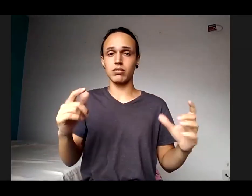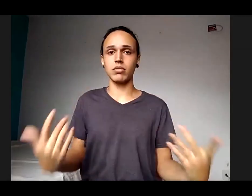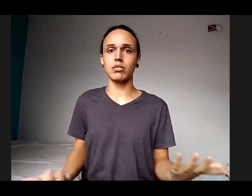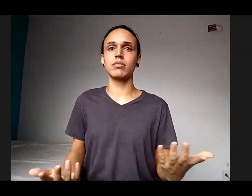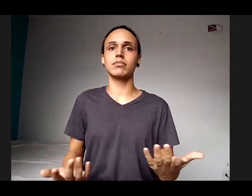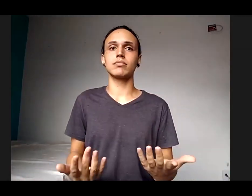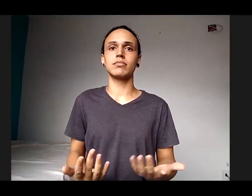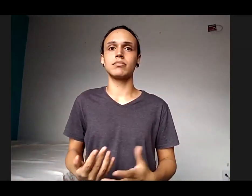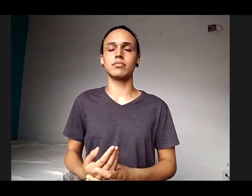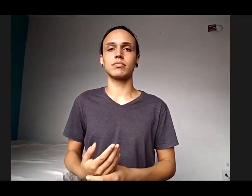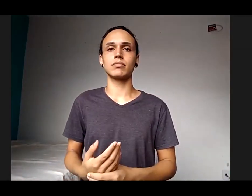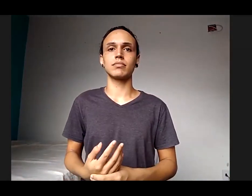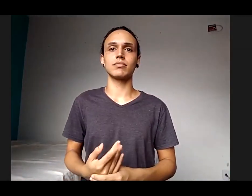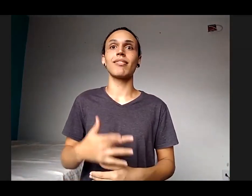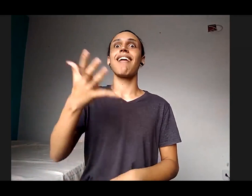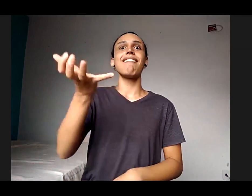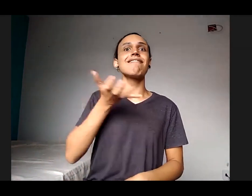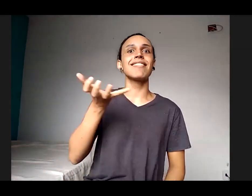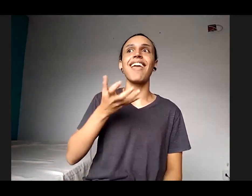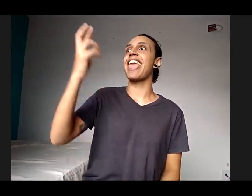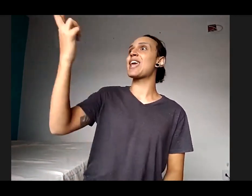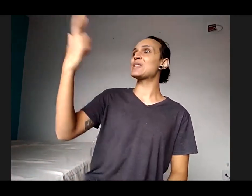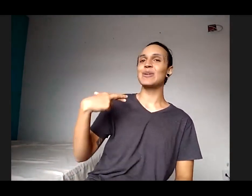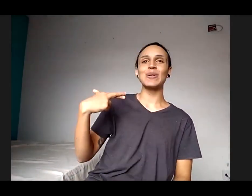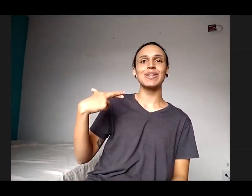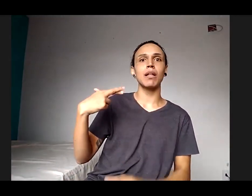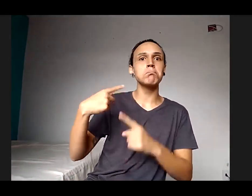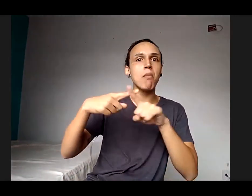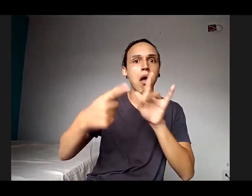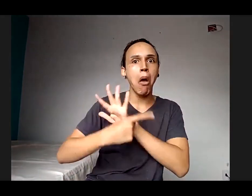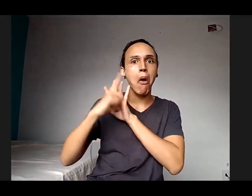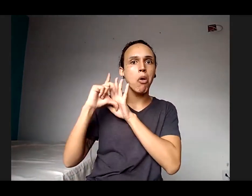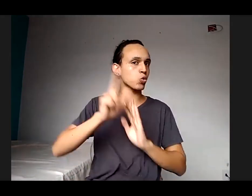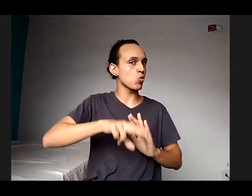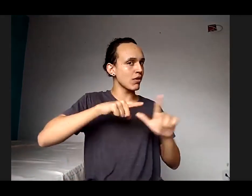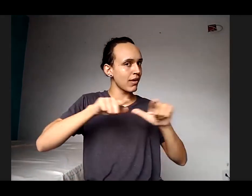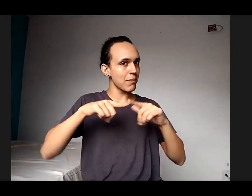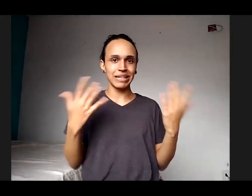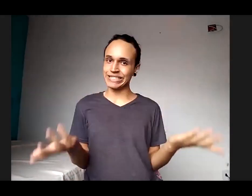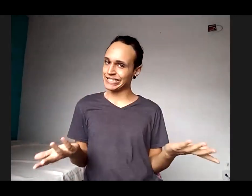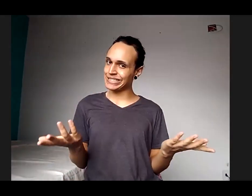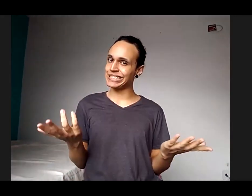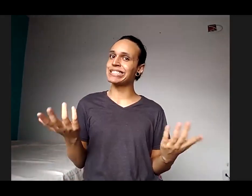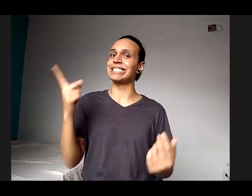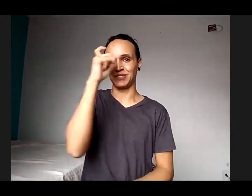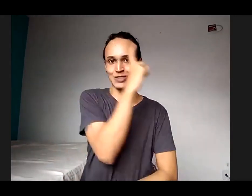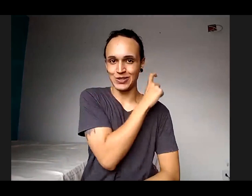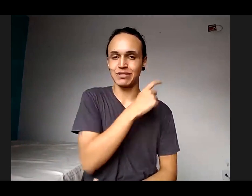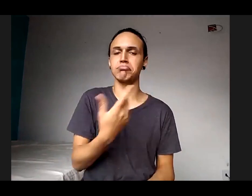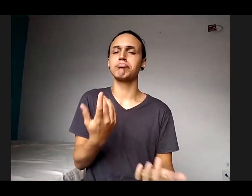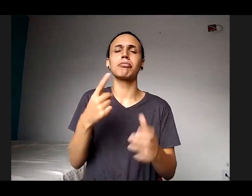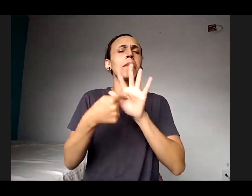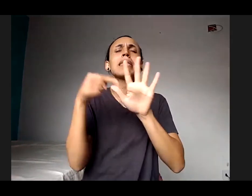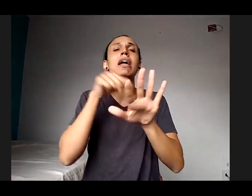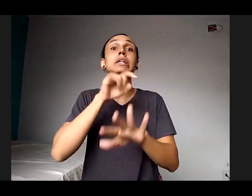colher os frutos daquilo que nunca plantaram. é complicado. O que você planta colhe,